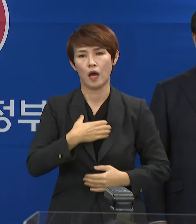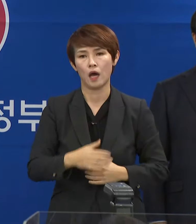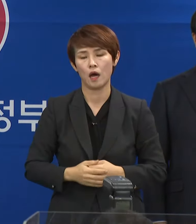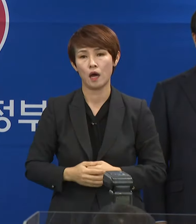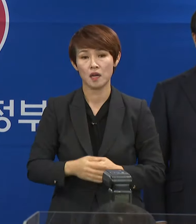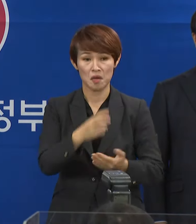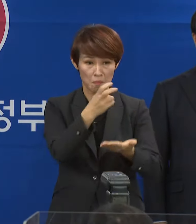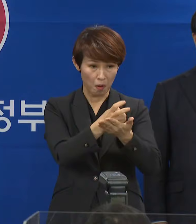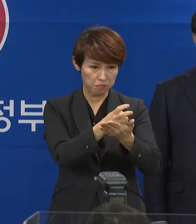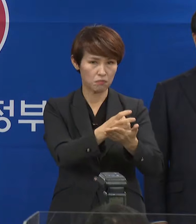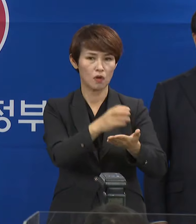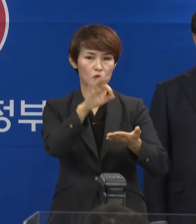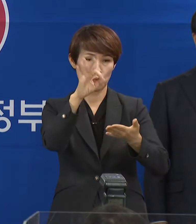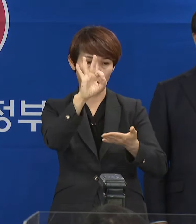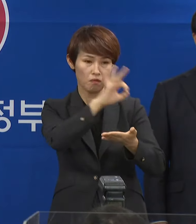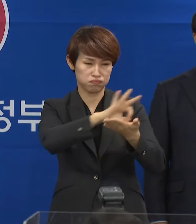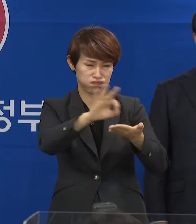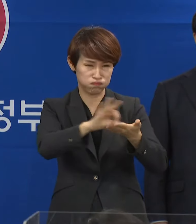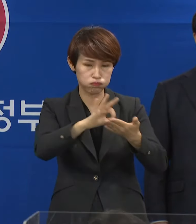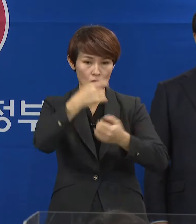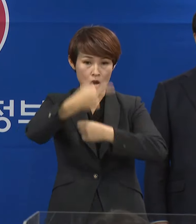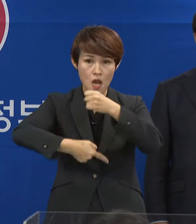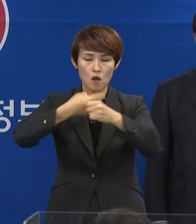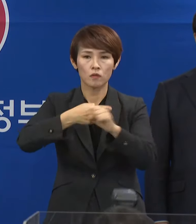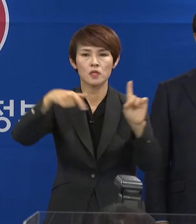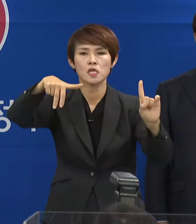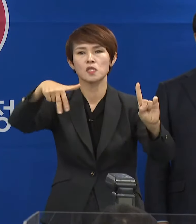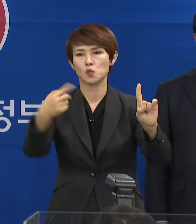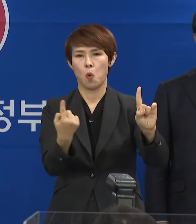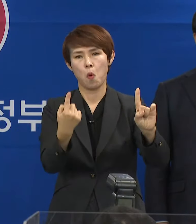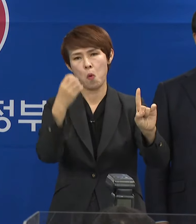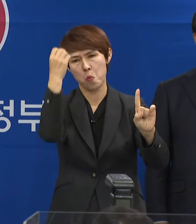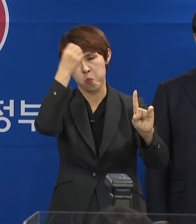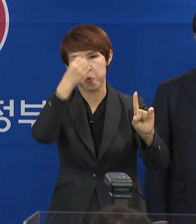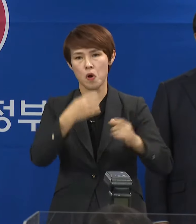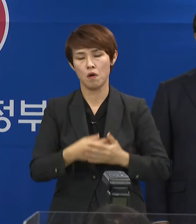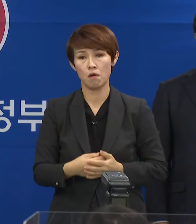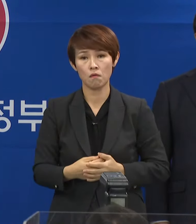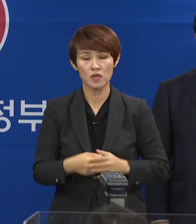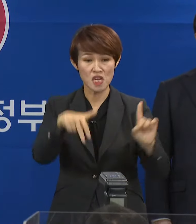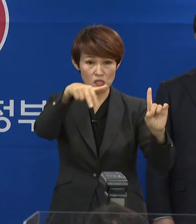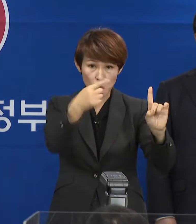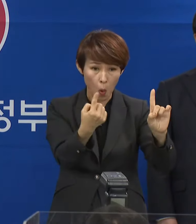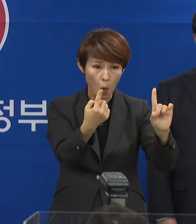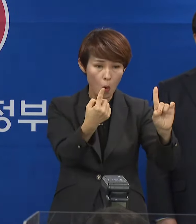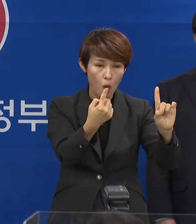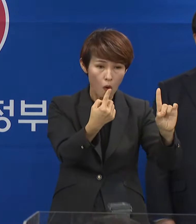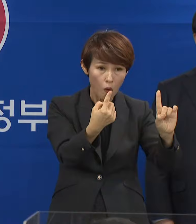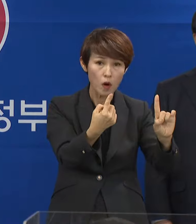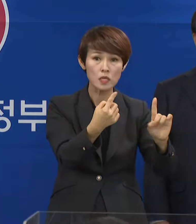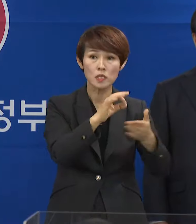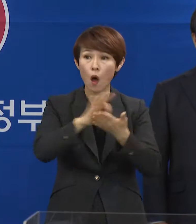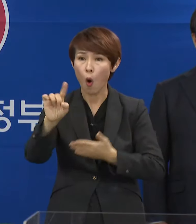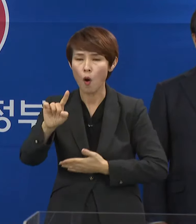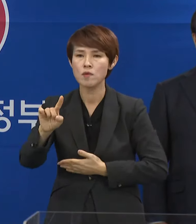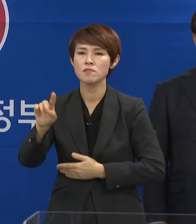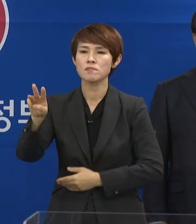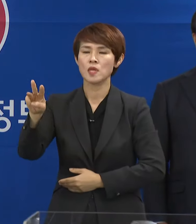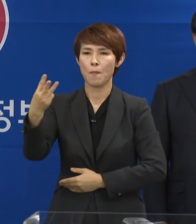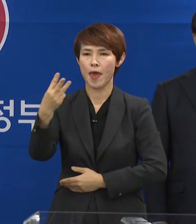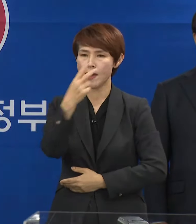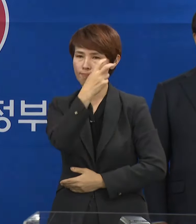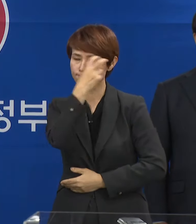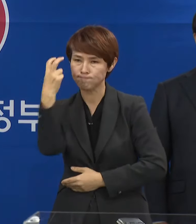개정안에 따른 재정 부담은 연간 1조 원 이상입니다. 이 돈이면 300개의 첨단